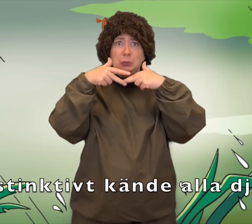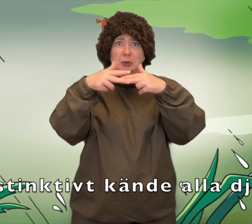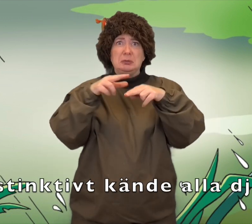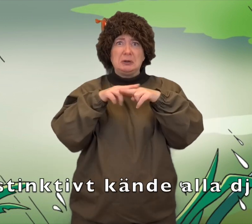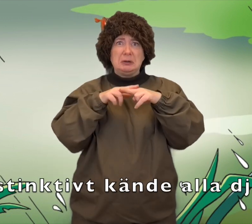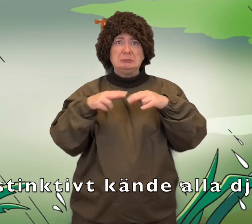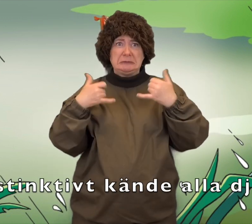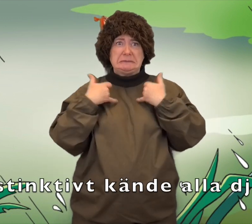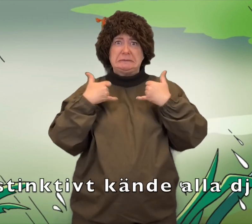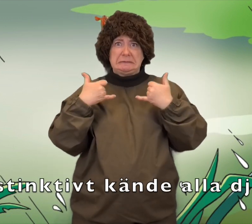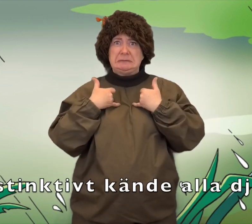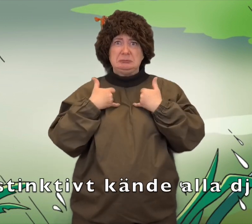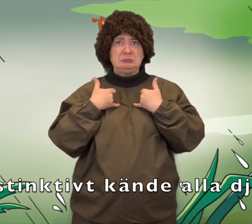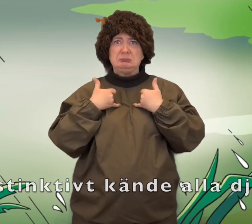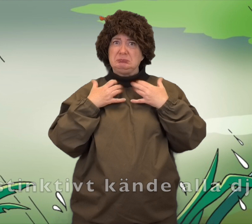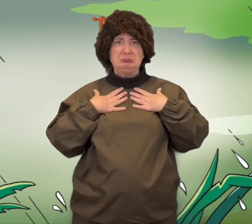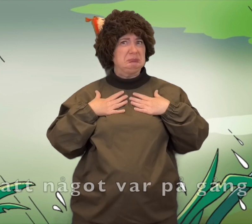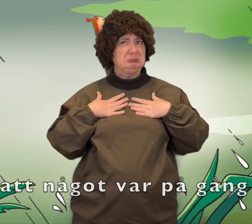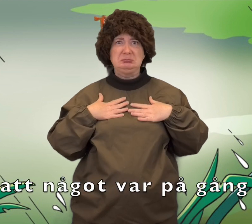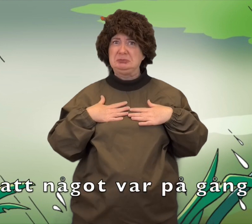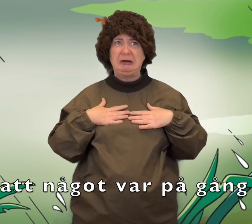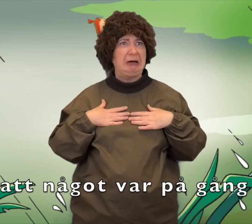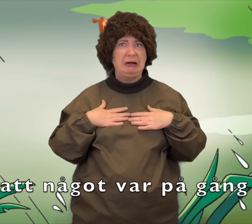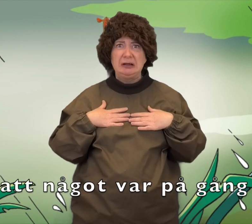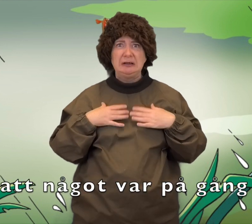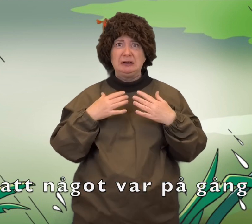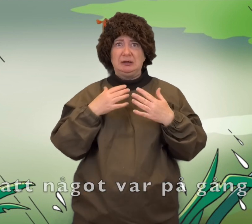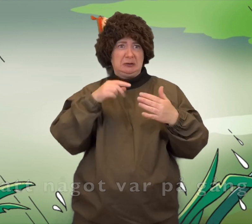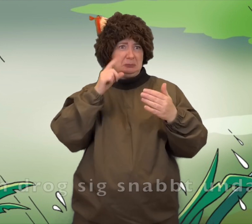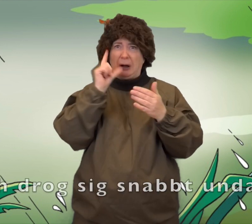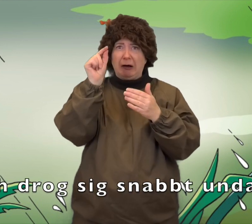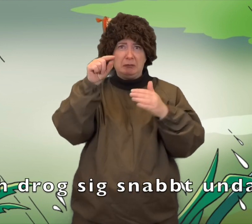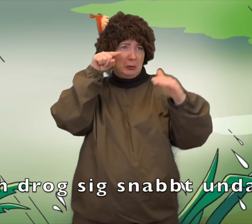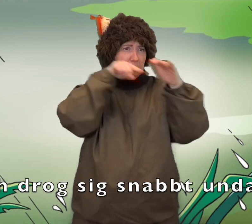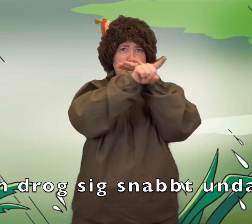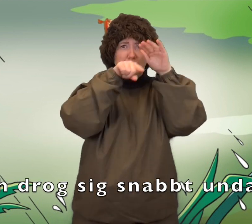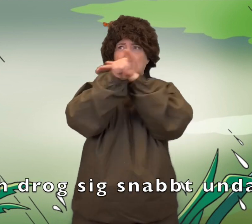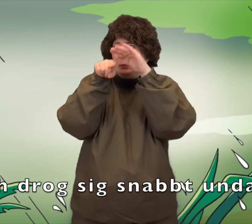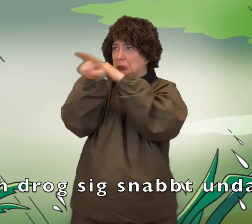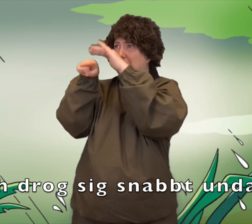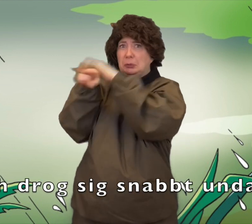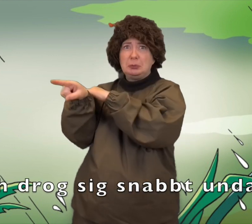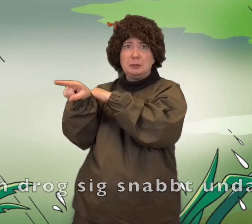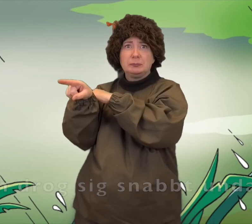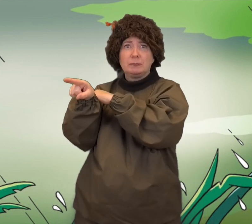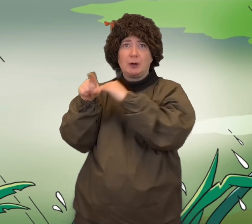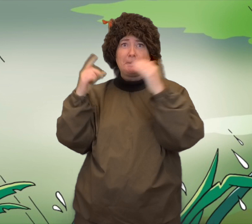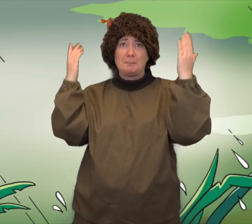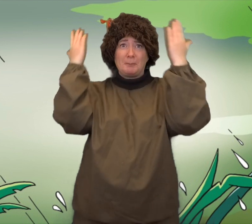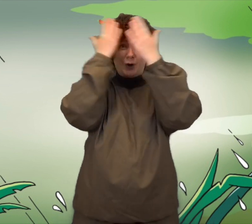Instinktivt kände alla djuren att något var på gång och drog sig snabbt undan. Ett